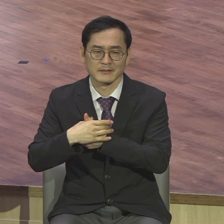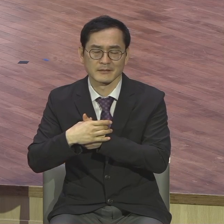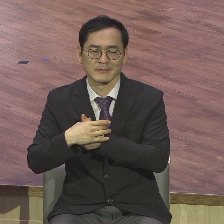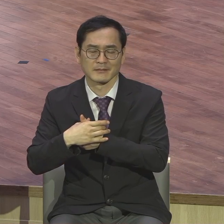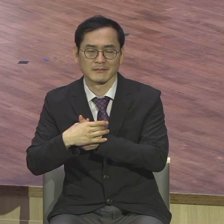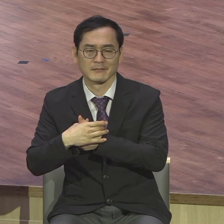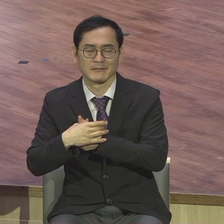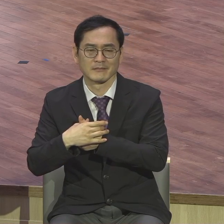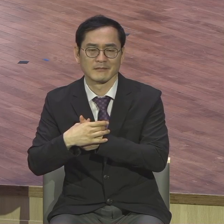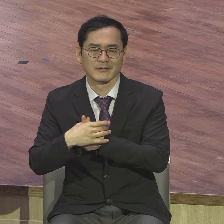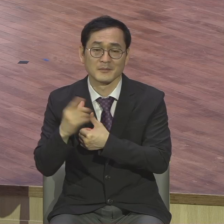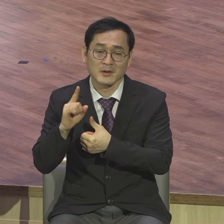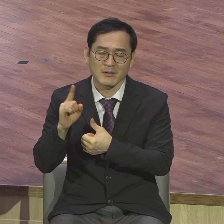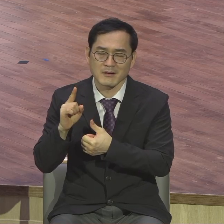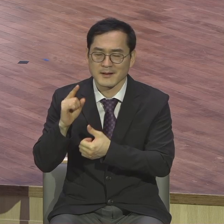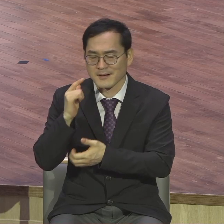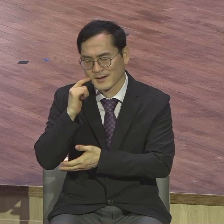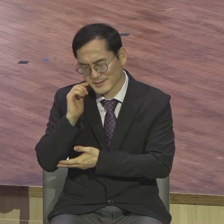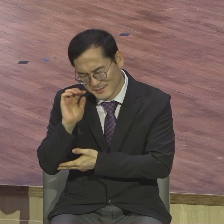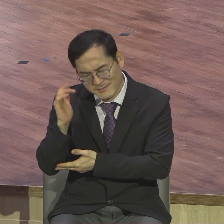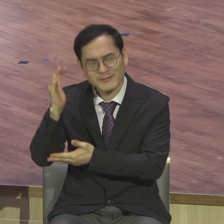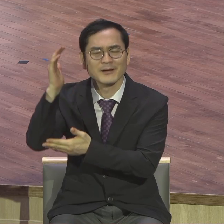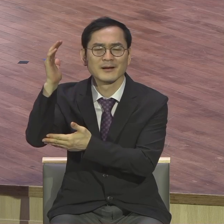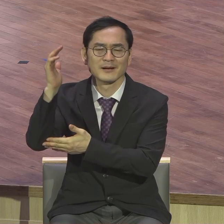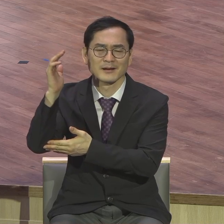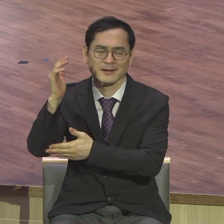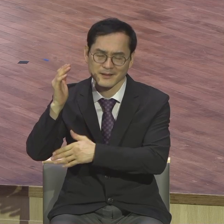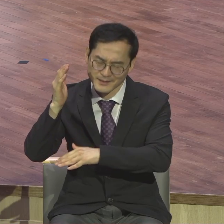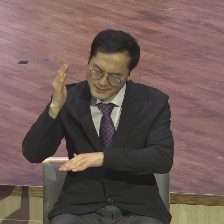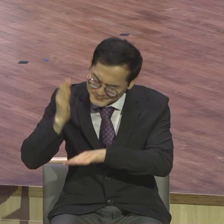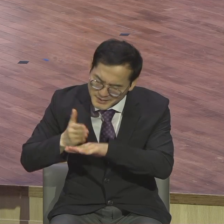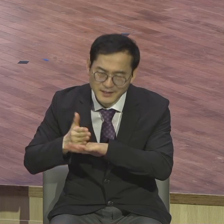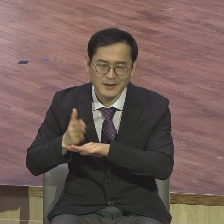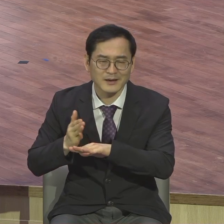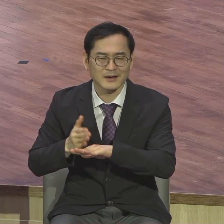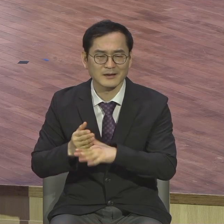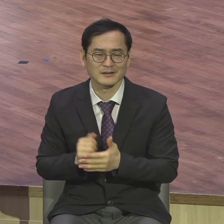늘 감사가 입에서 떠나면 안 돼요 불평을 해